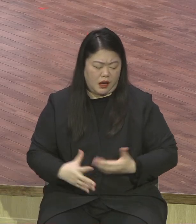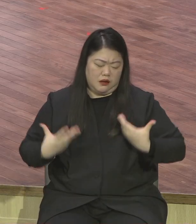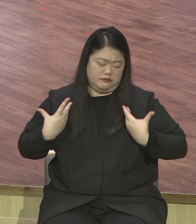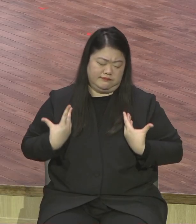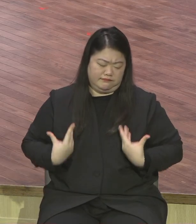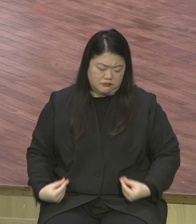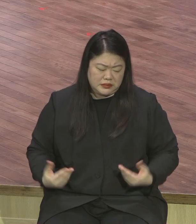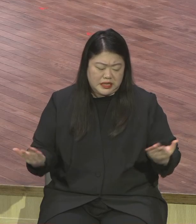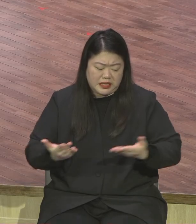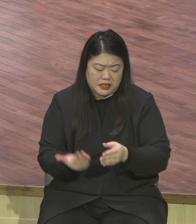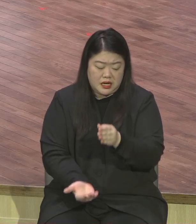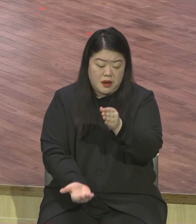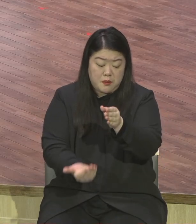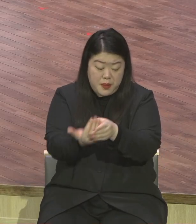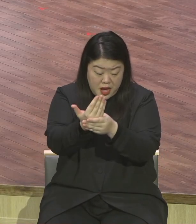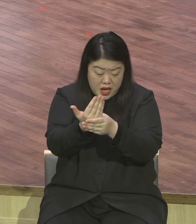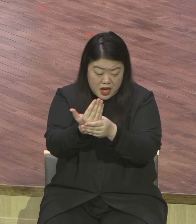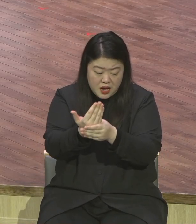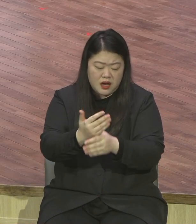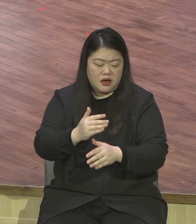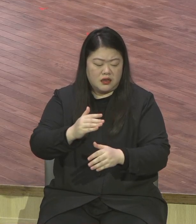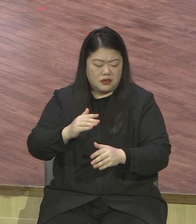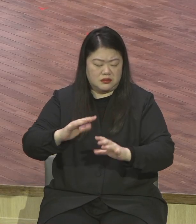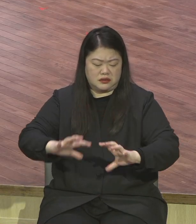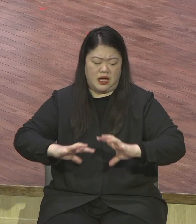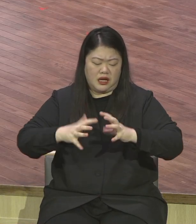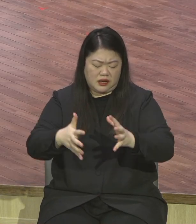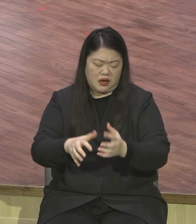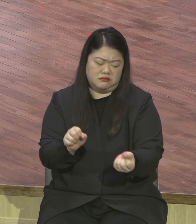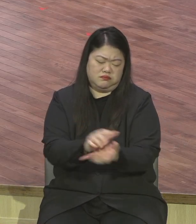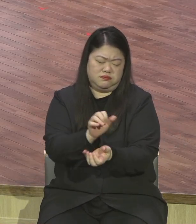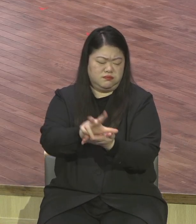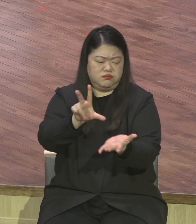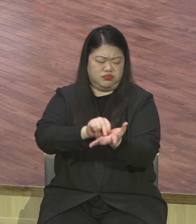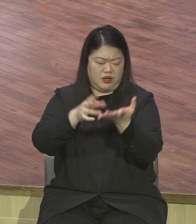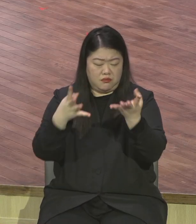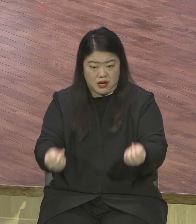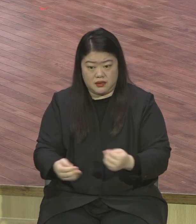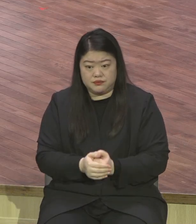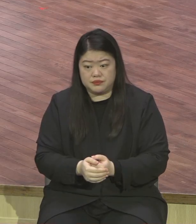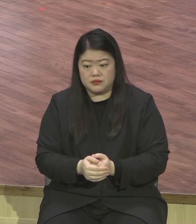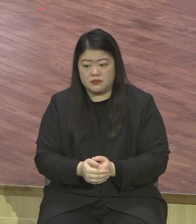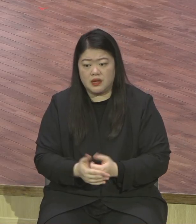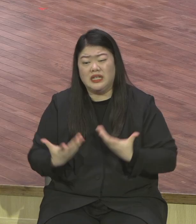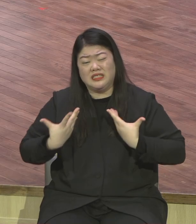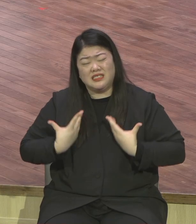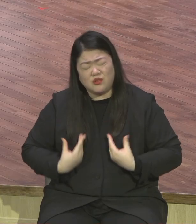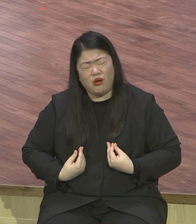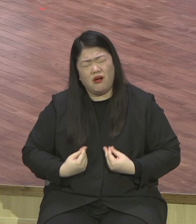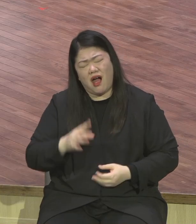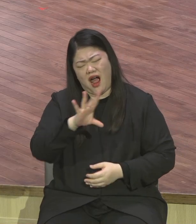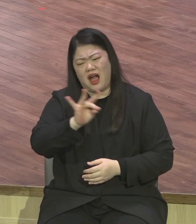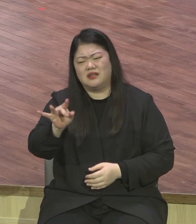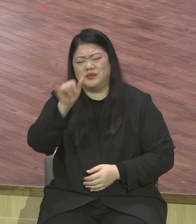있음으로 말미암아 세상에 화가 있도다 실종하게 하는 일이 없을 수는 없으나 실종하게 하는 그